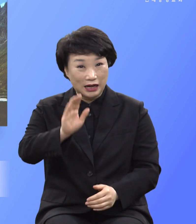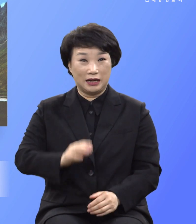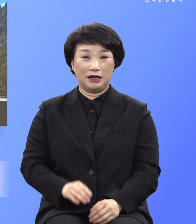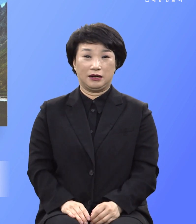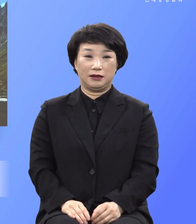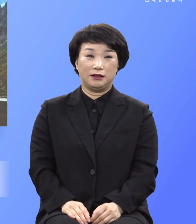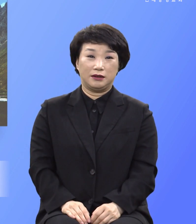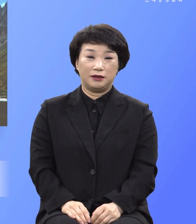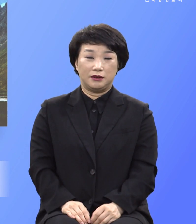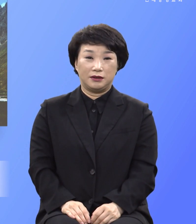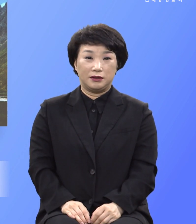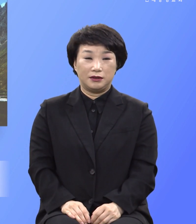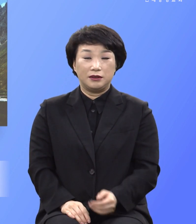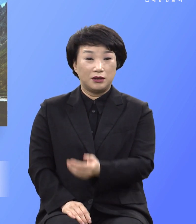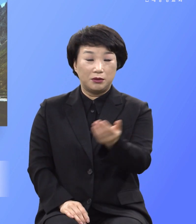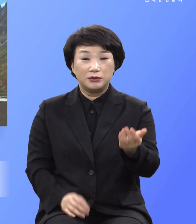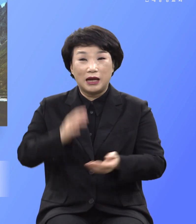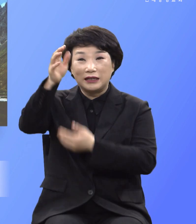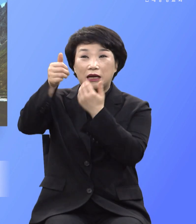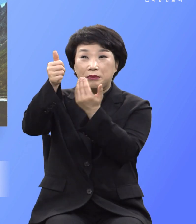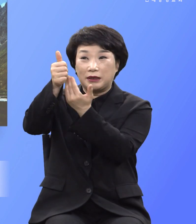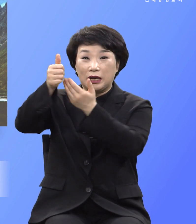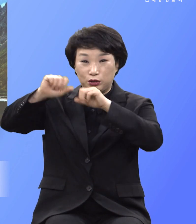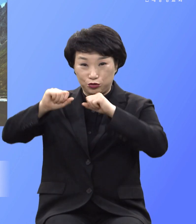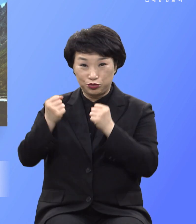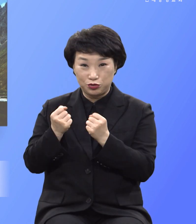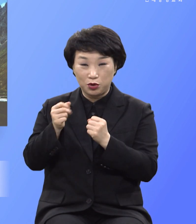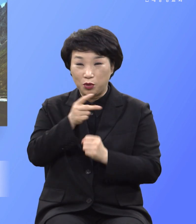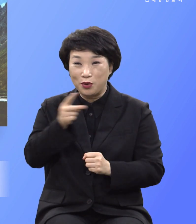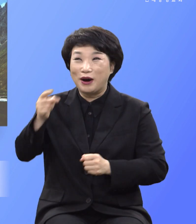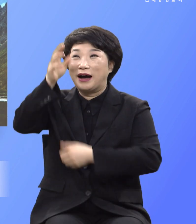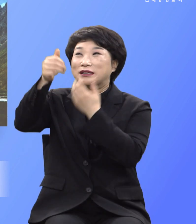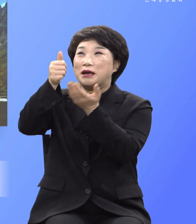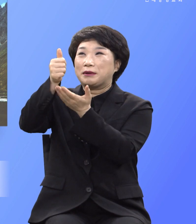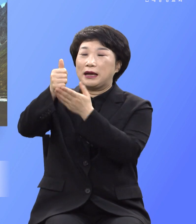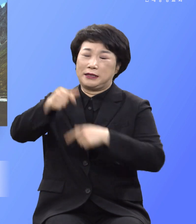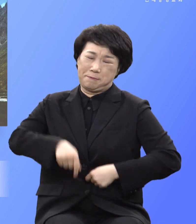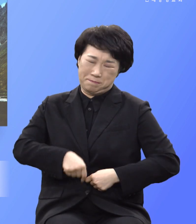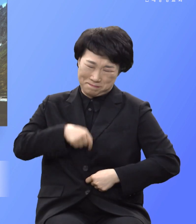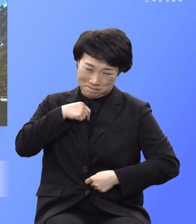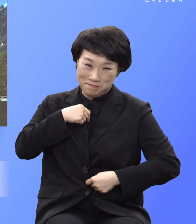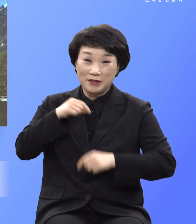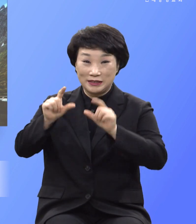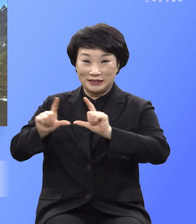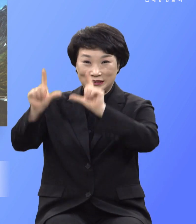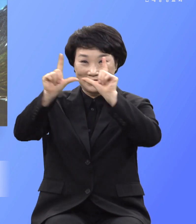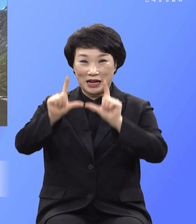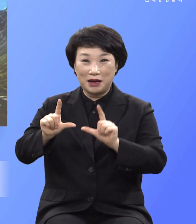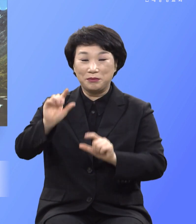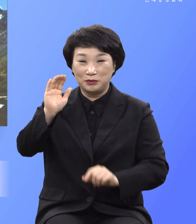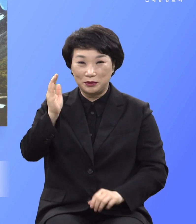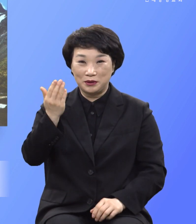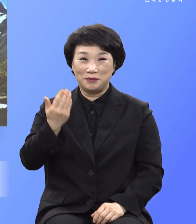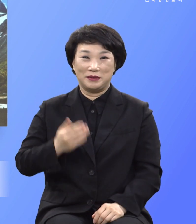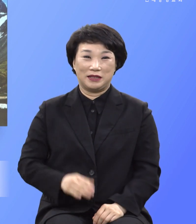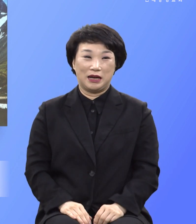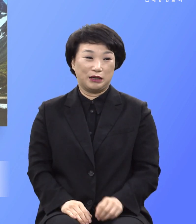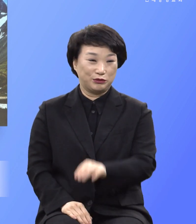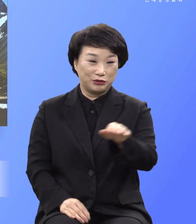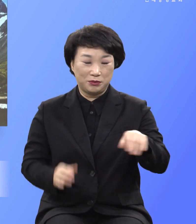하나님께 순종은 하나님 앞에 정직한 삶입니다 우리 모두 하나님